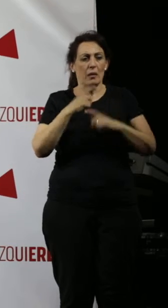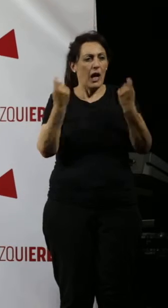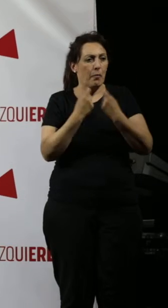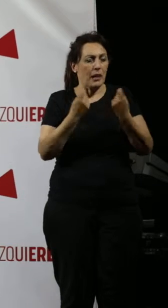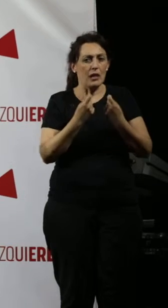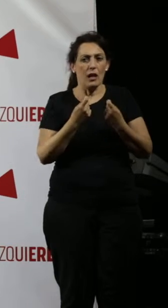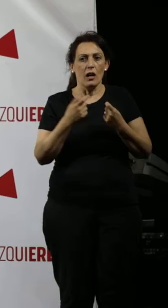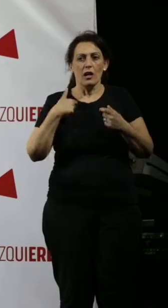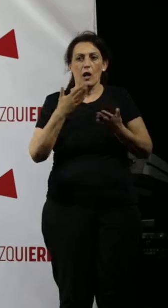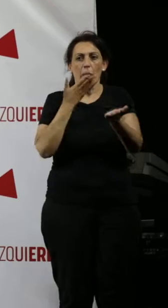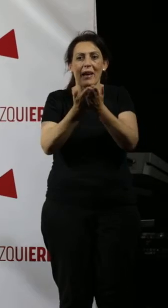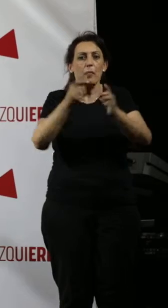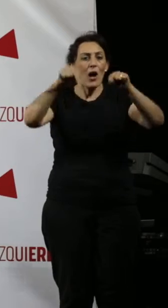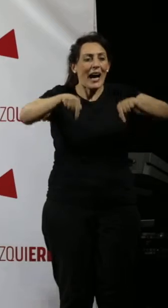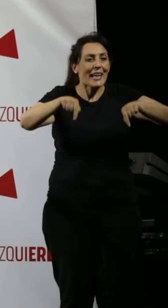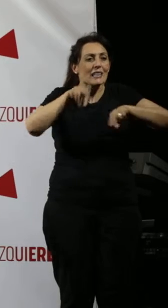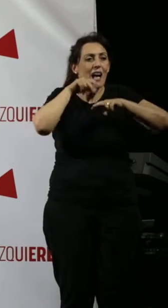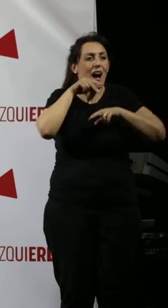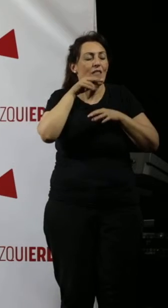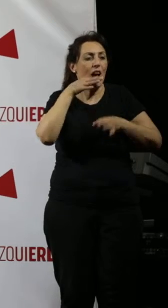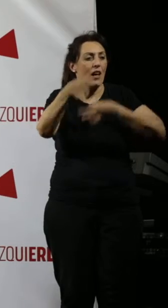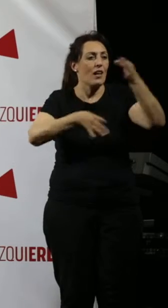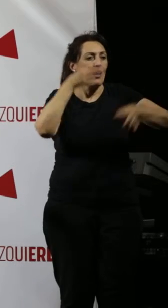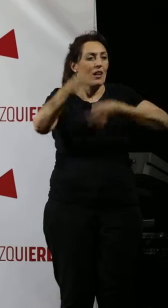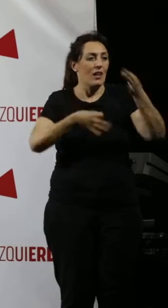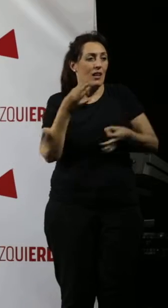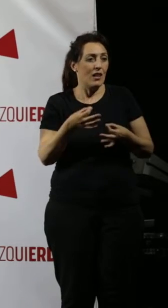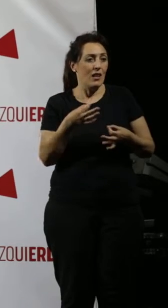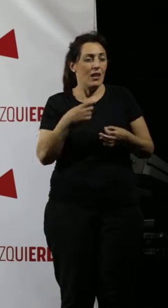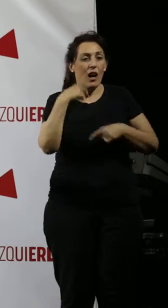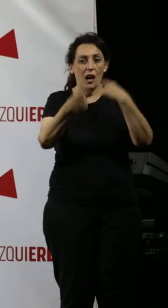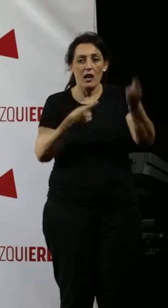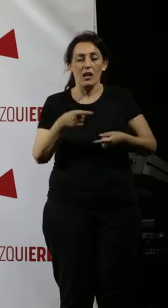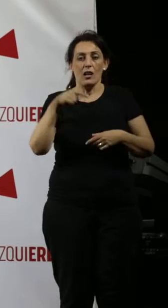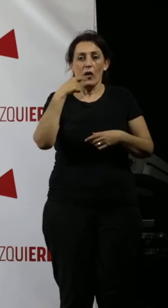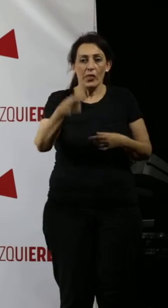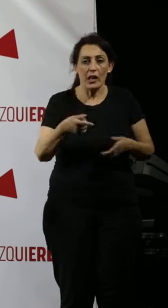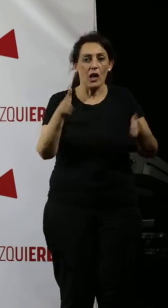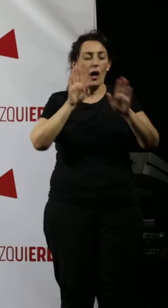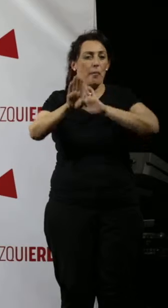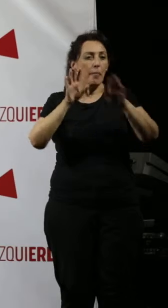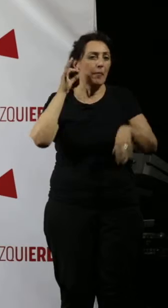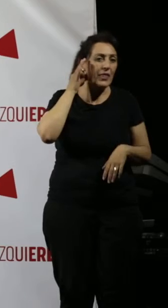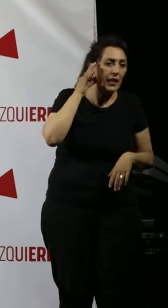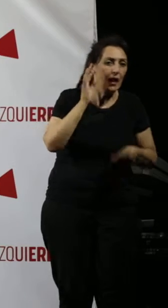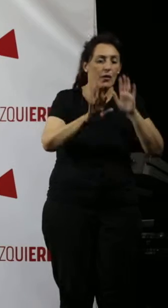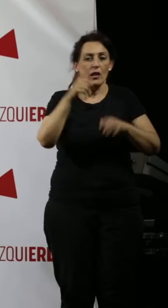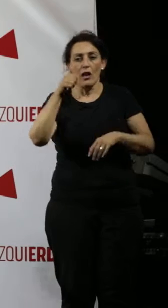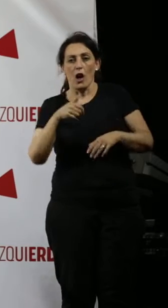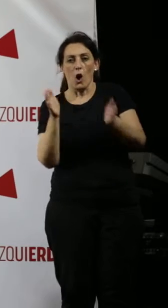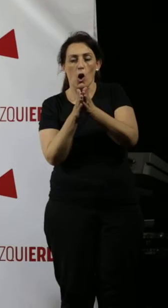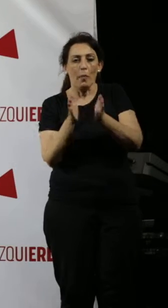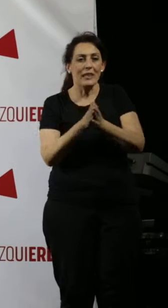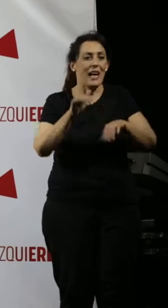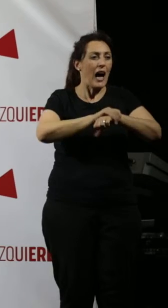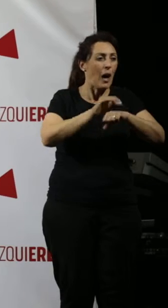campaña. Pero os pedimos a los que estéis aquí que habléis de esta candidatura. Os pedimos que le digáis a vuestras vecinas, a vuestros compañeros de trabajo,